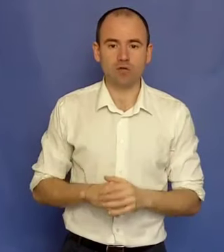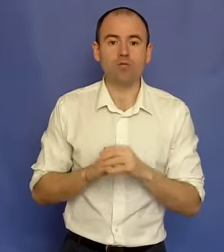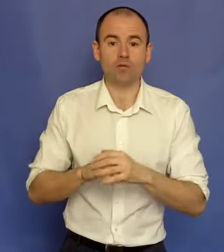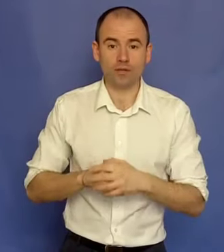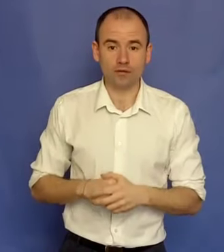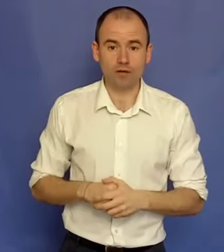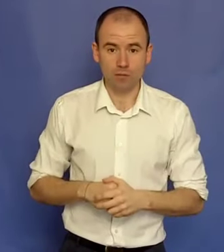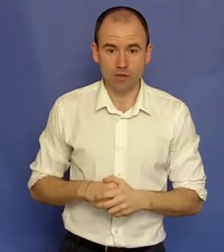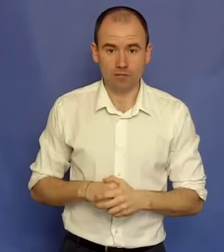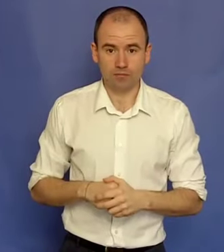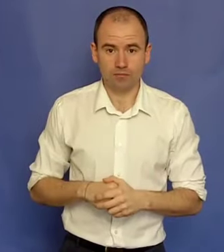cum urmează să fac bani.